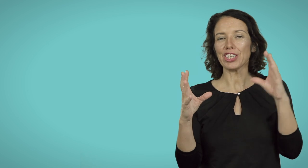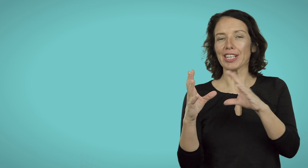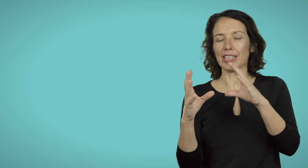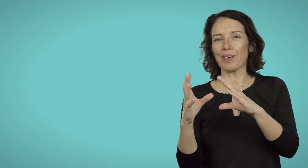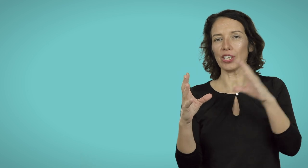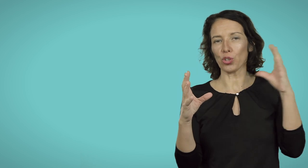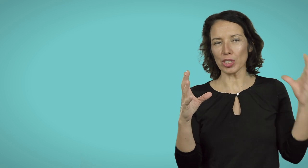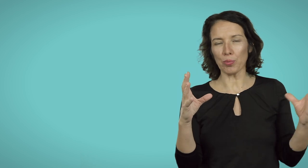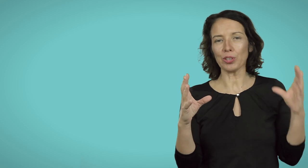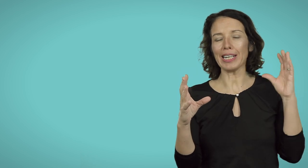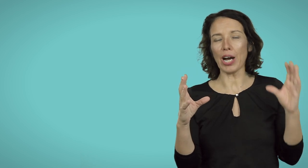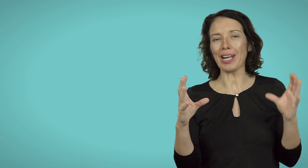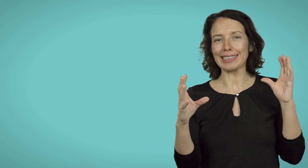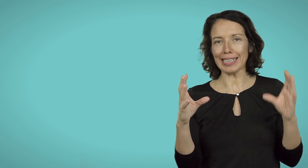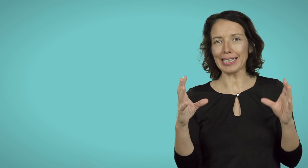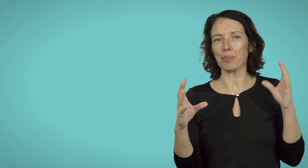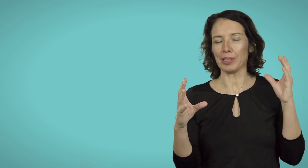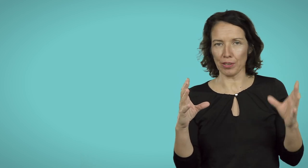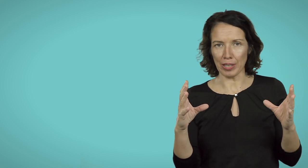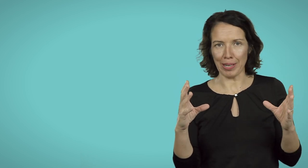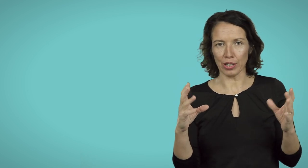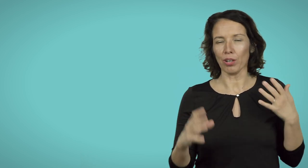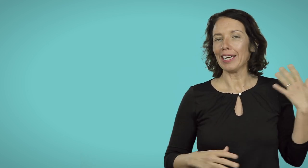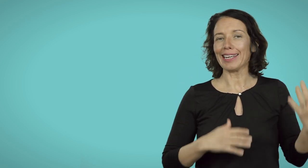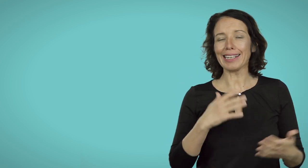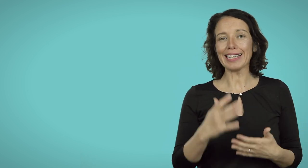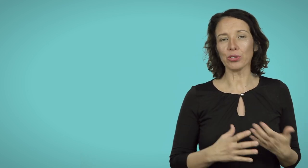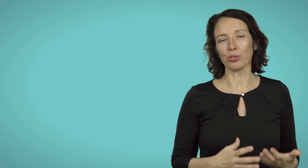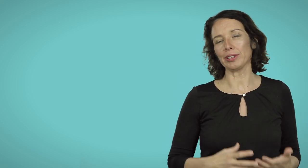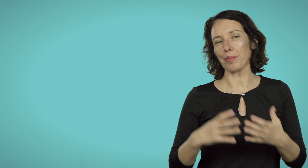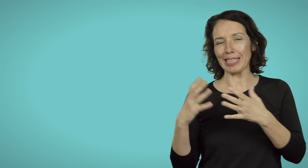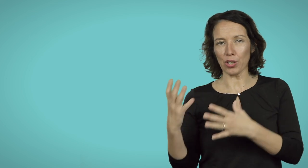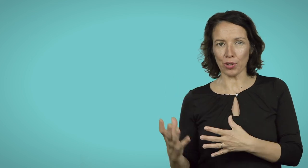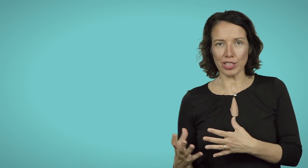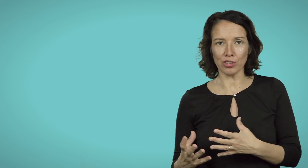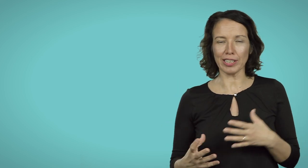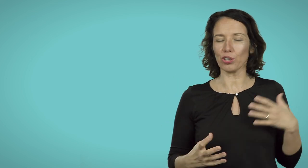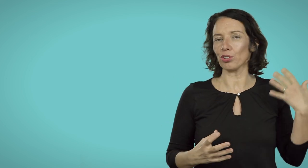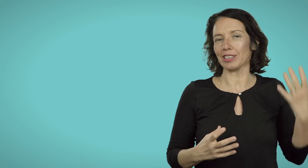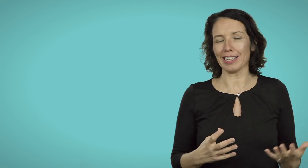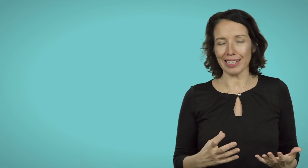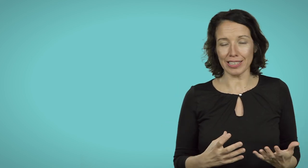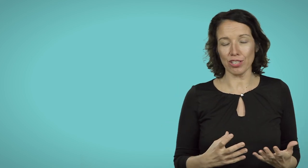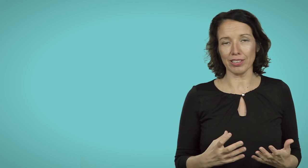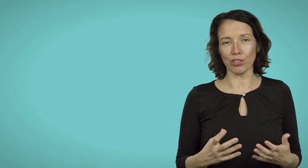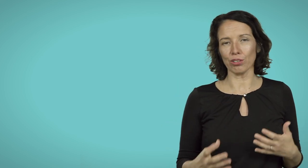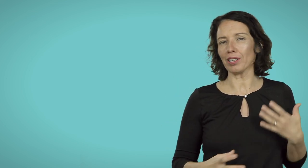cerca di far corrispondere a un'altra clip di riferimento. In realtà tutto il tema della correzione del colore, della gradazione del colore